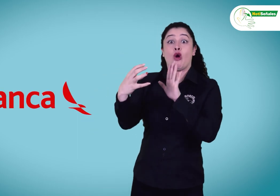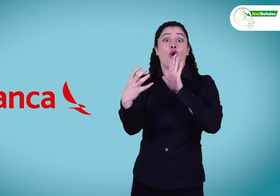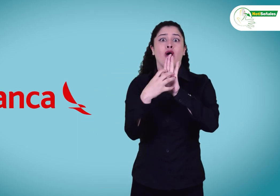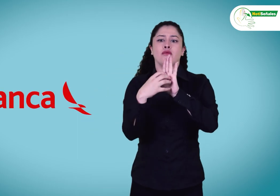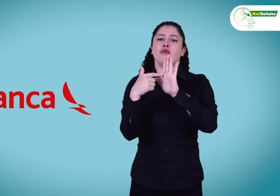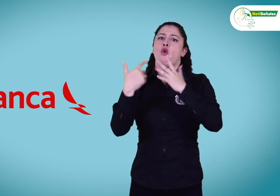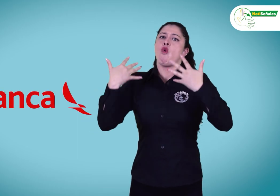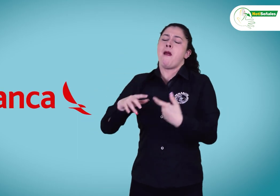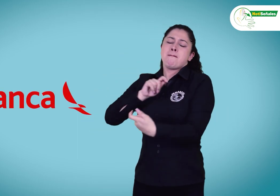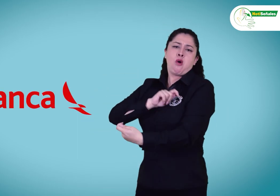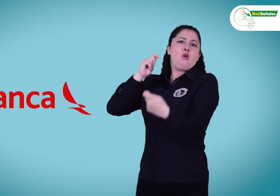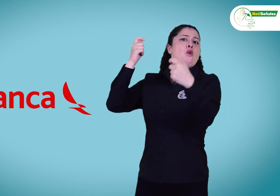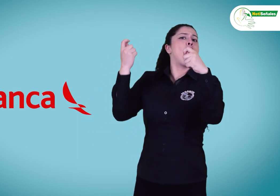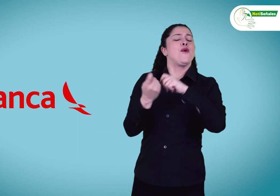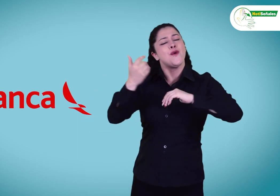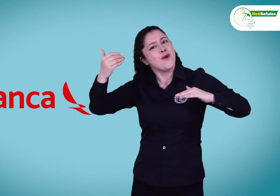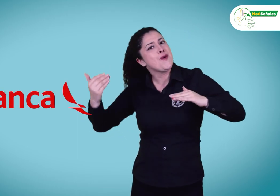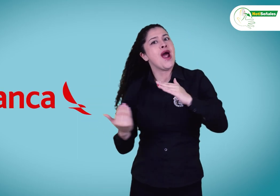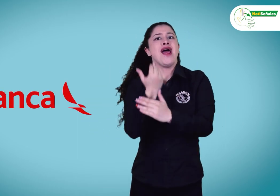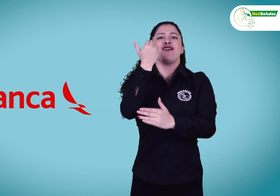hizo lanzamiento de la renovación de su marca.